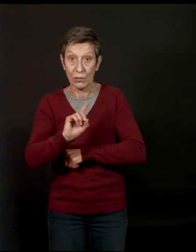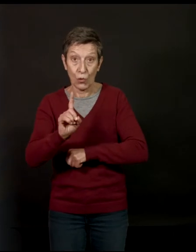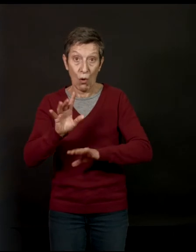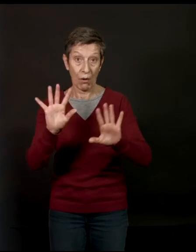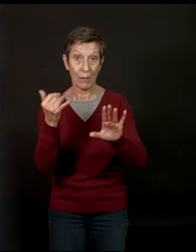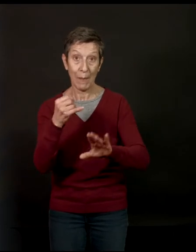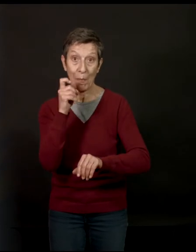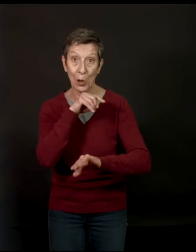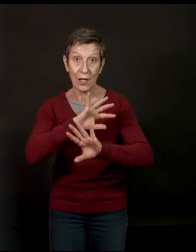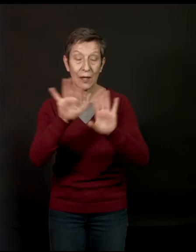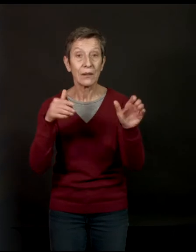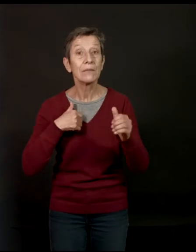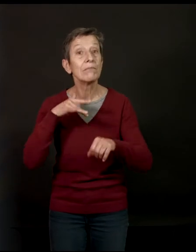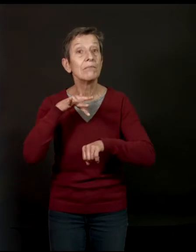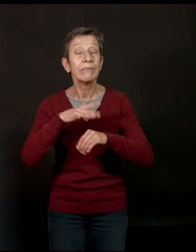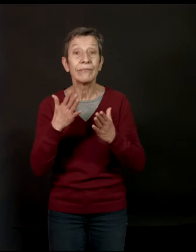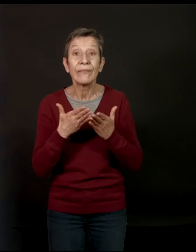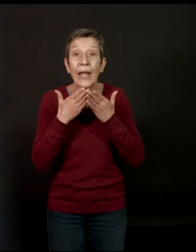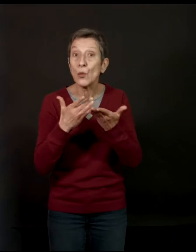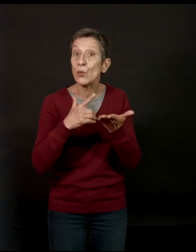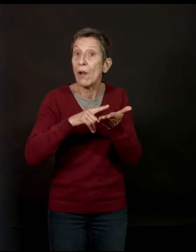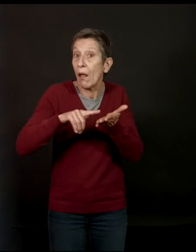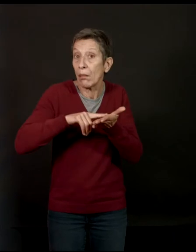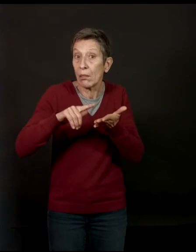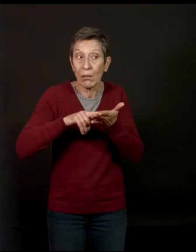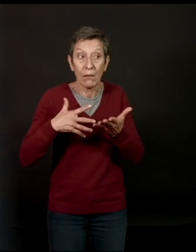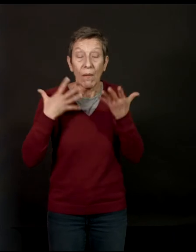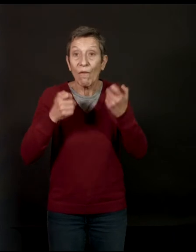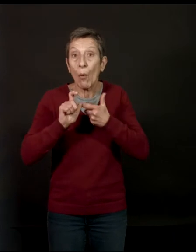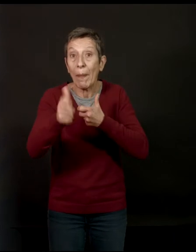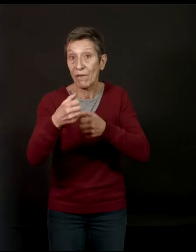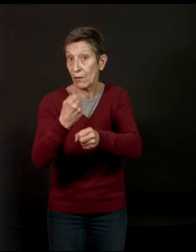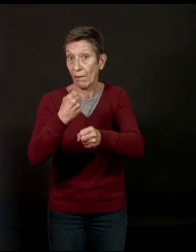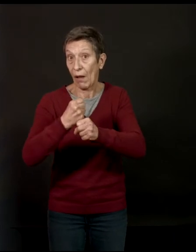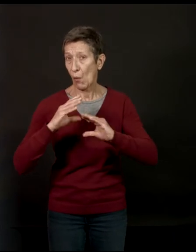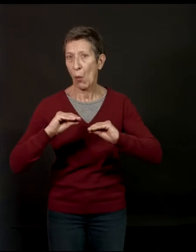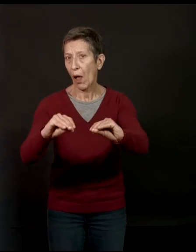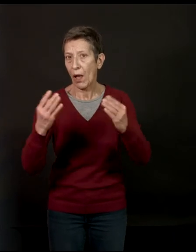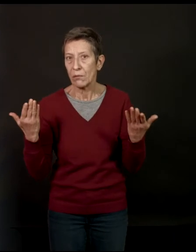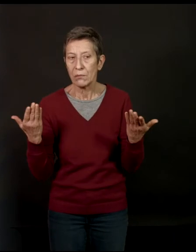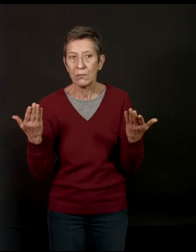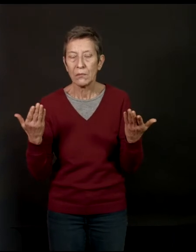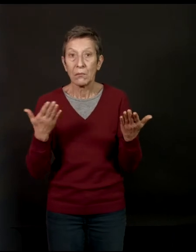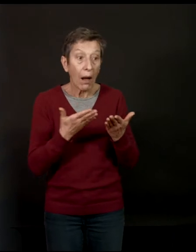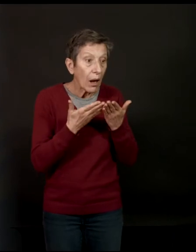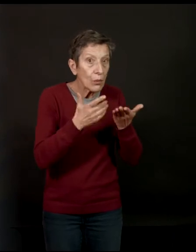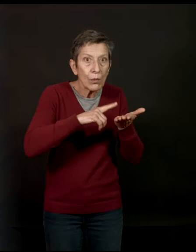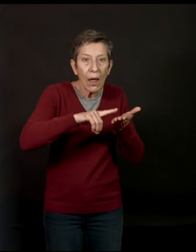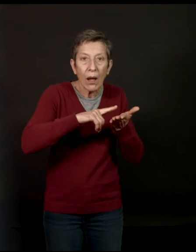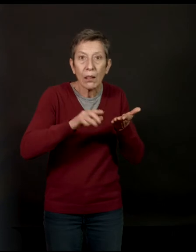je cherchais un débouché très concret. Je me disais, les études de lettres, au bout d'un moment, on vous